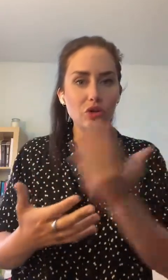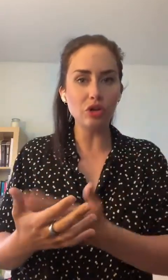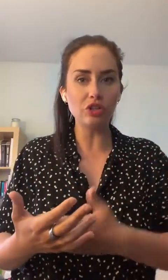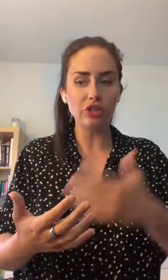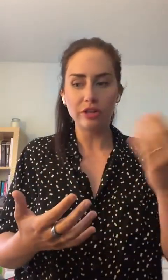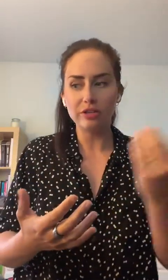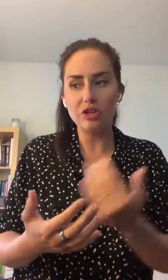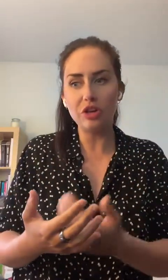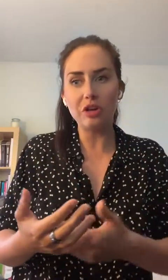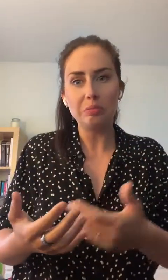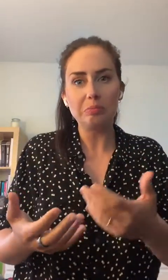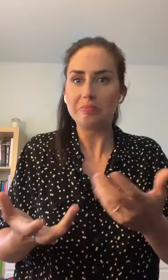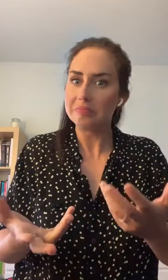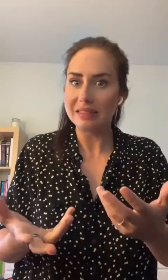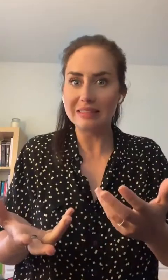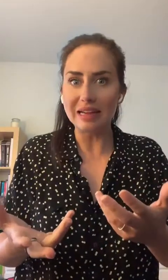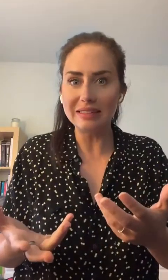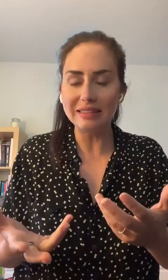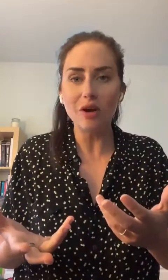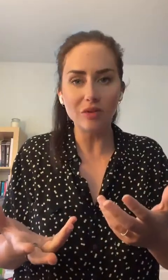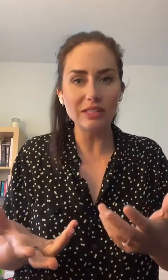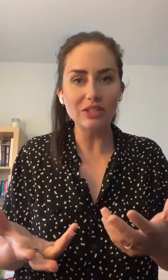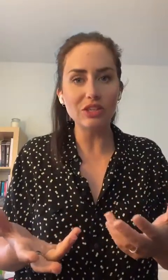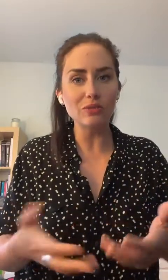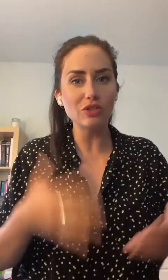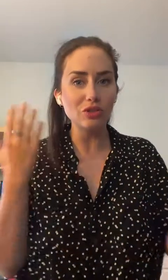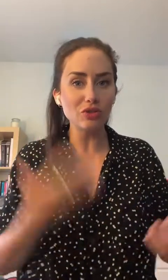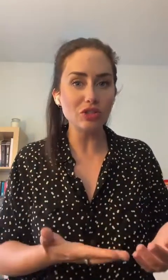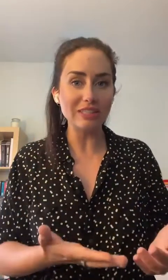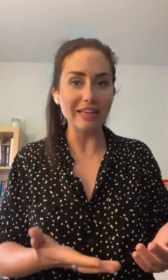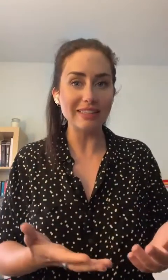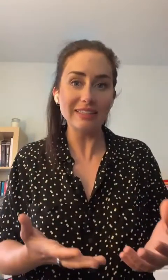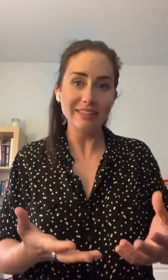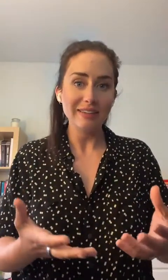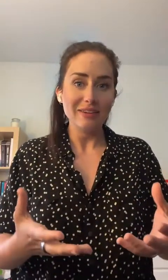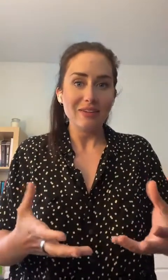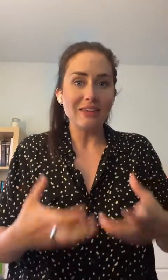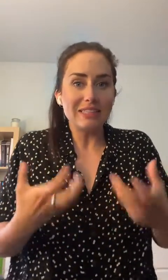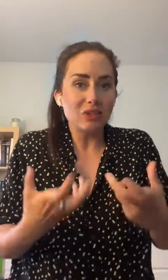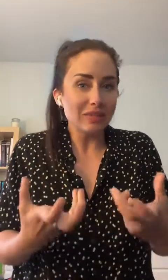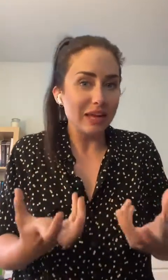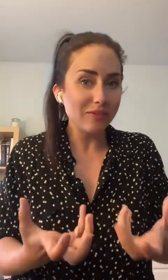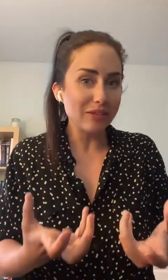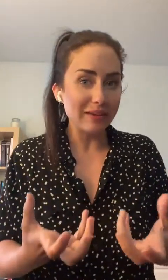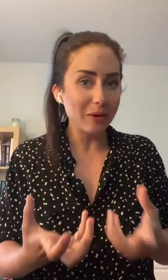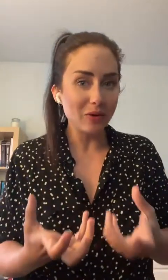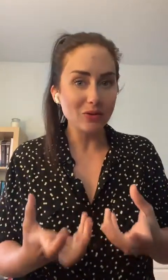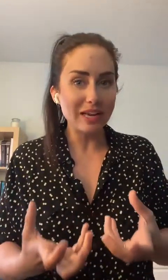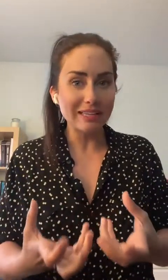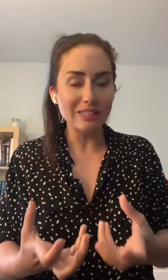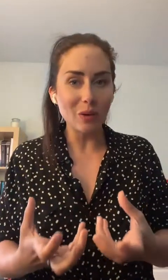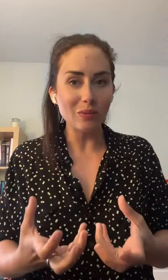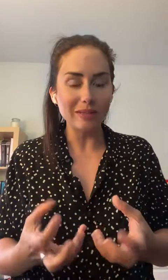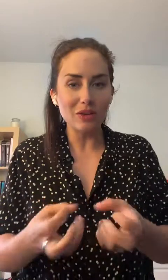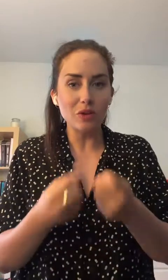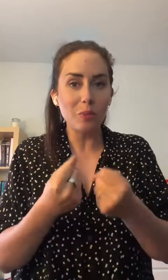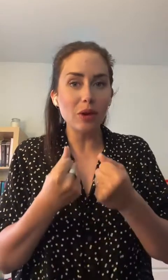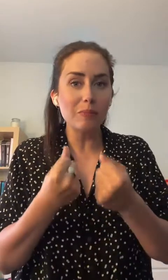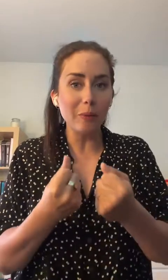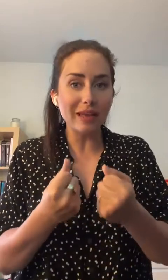couche de saleté. On va dire ça comme ça, sur une couche de saleté. Fait que c'est sûr que vous n'allez pas avoir toute l'action parce que votre peau n'est pas